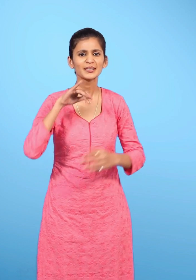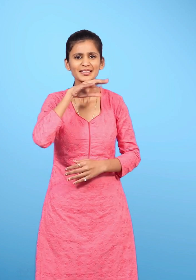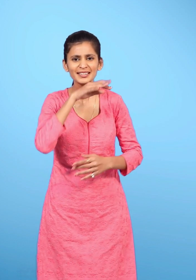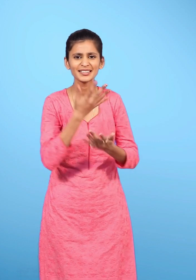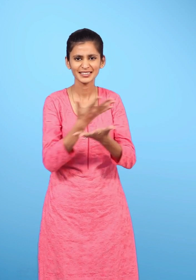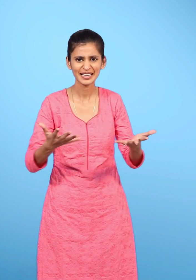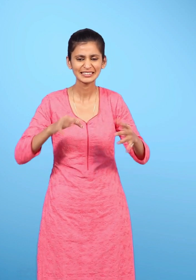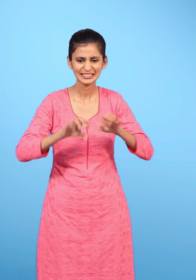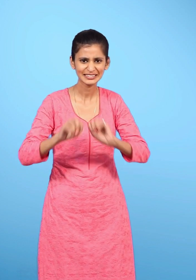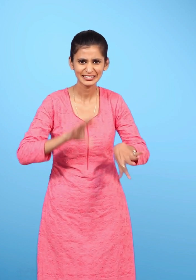कहां डालते हो?